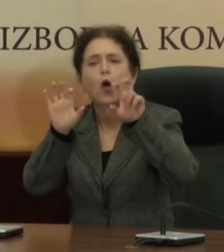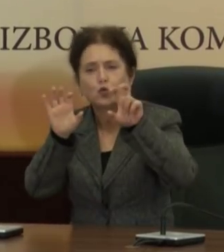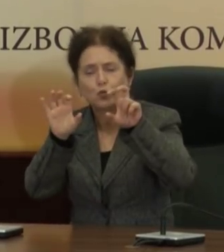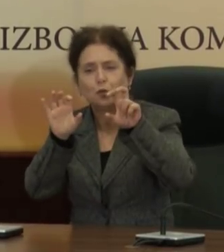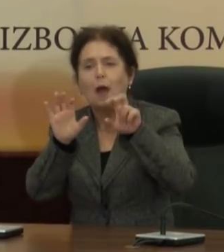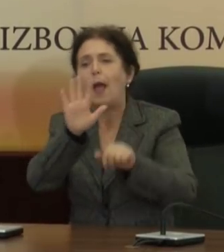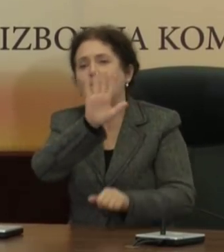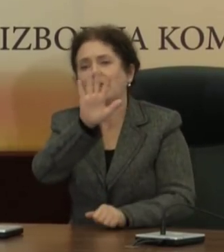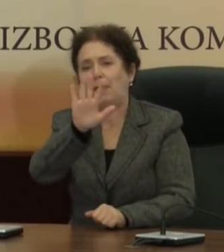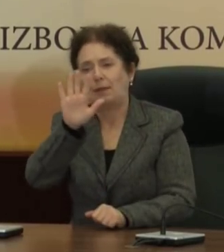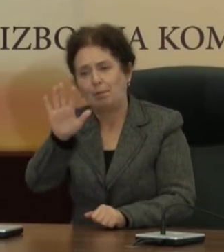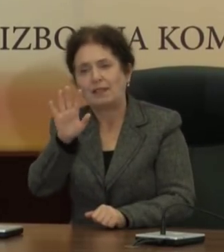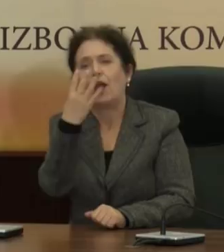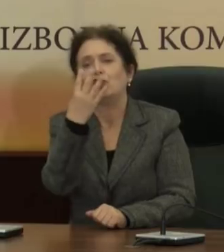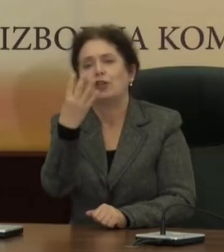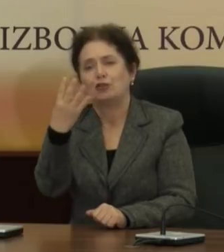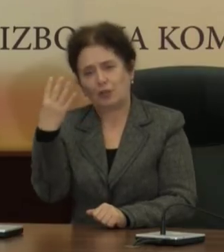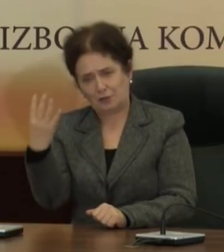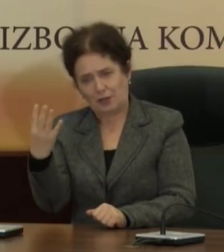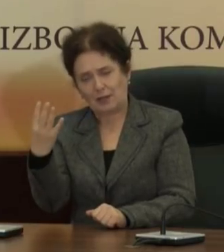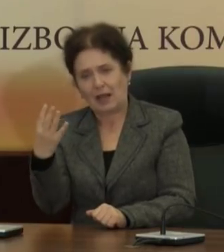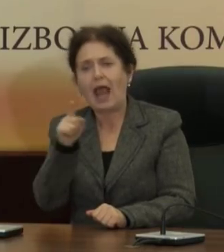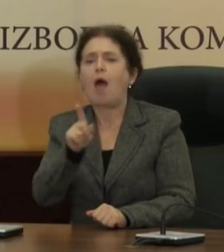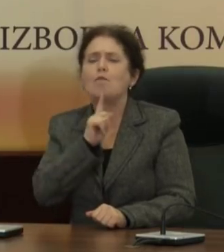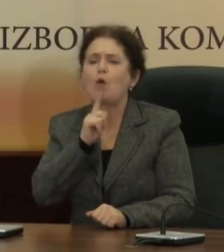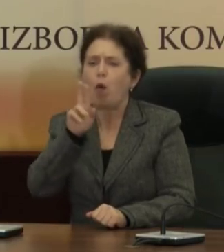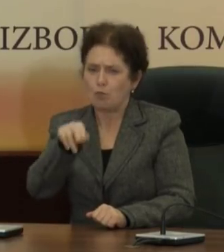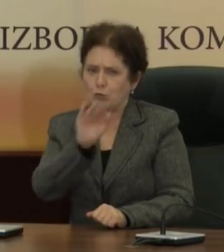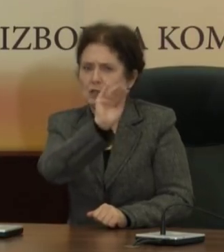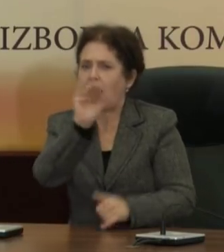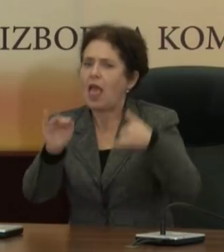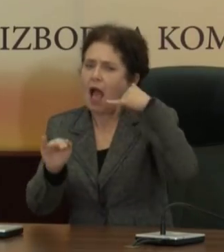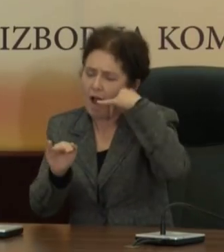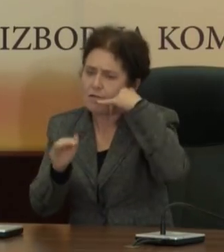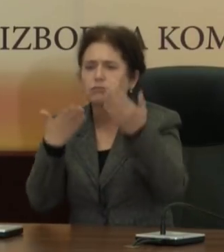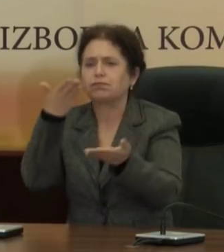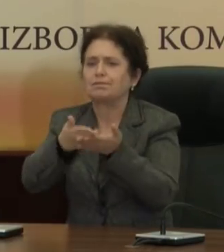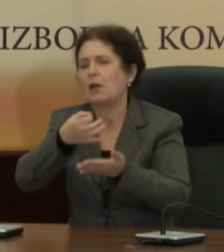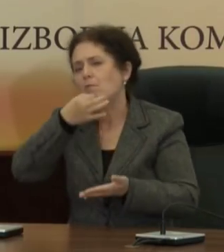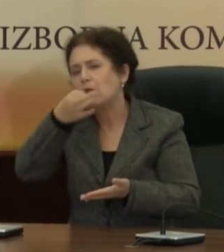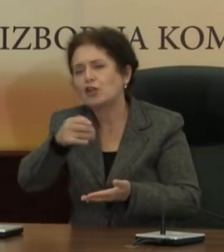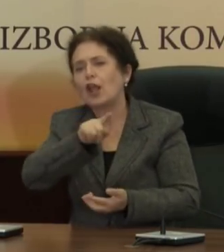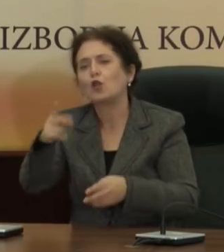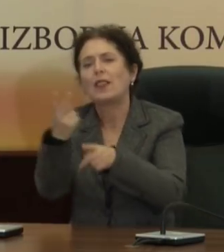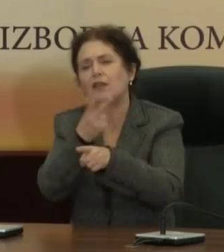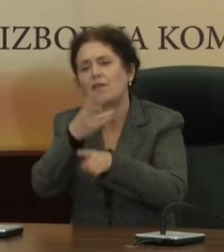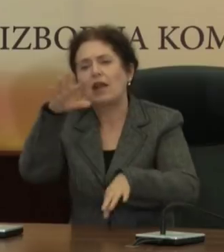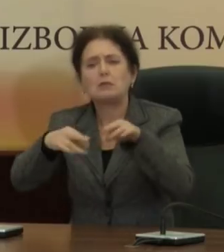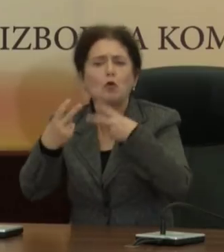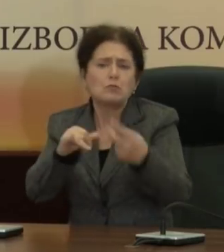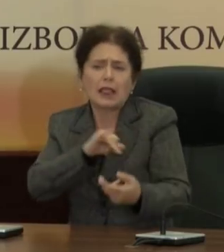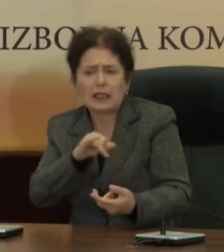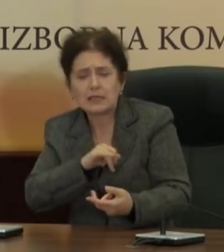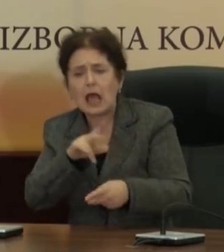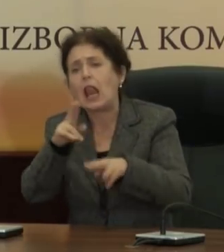555 444 на кој може да се јавуваат И да постават прашање на Државната изборна комисија